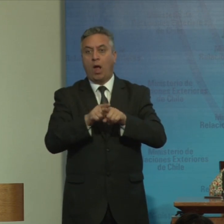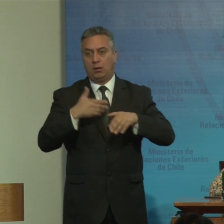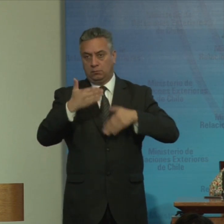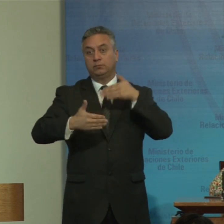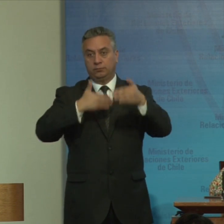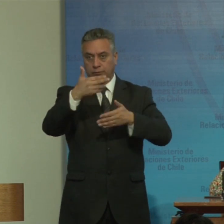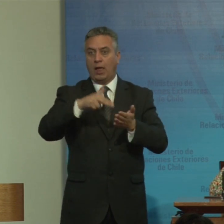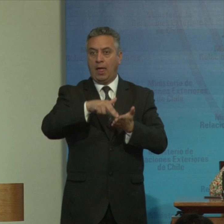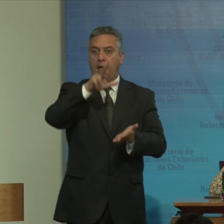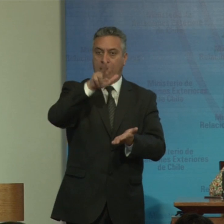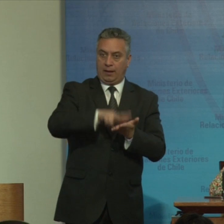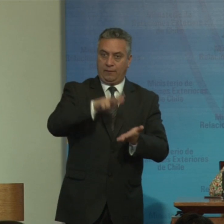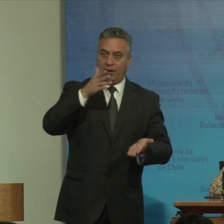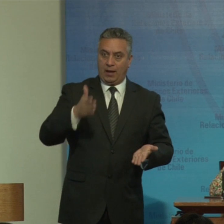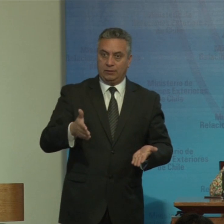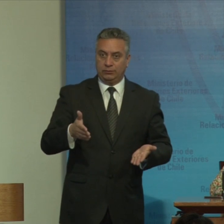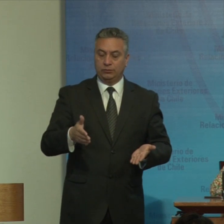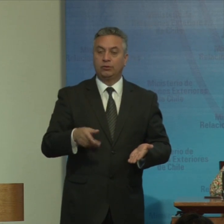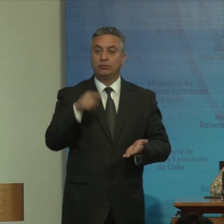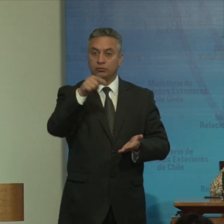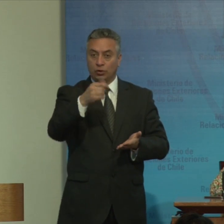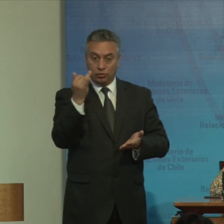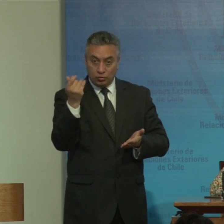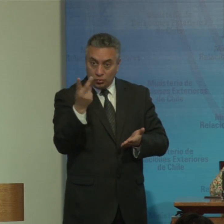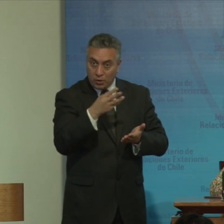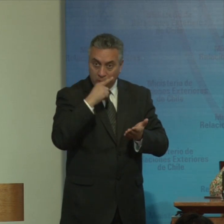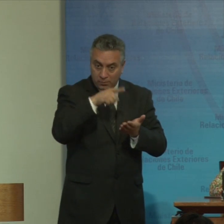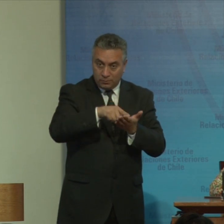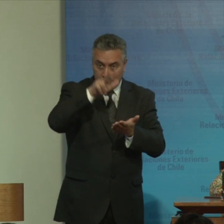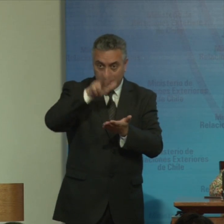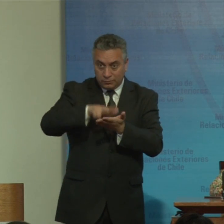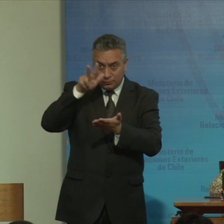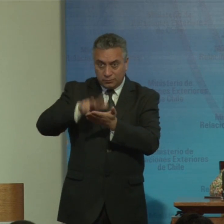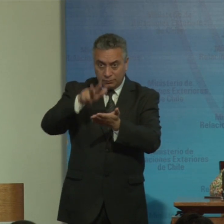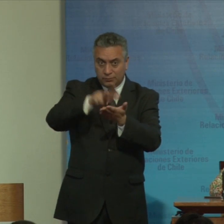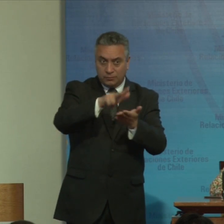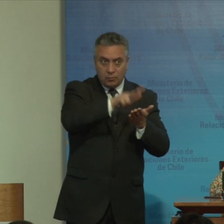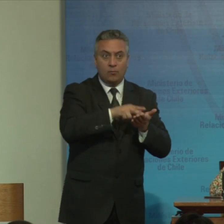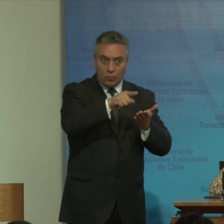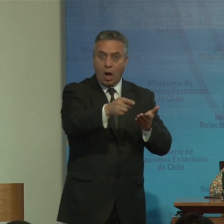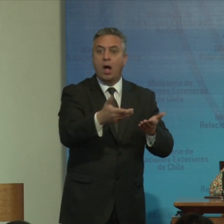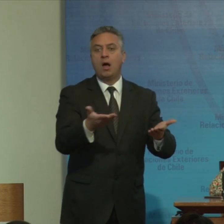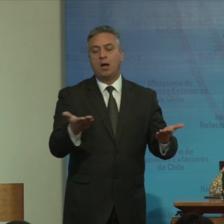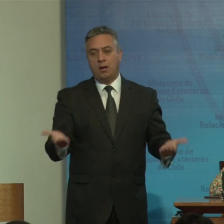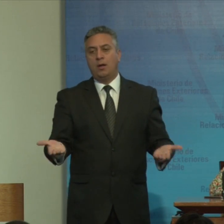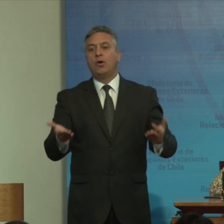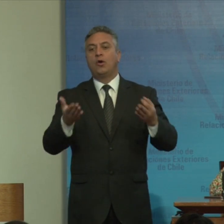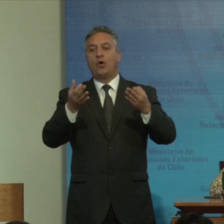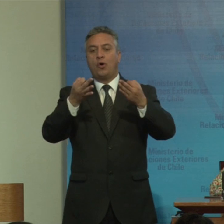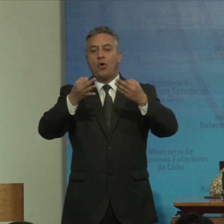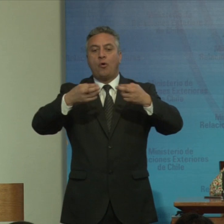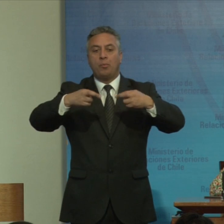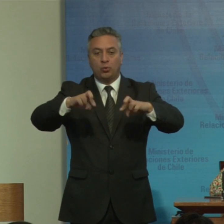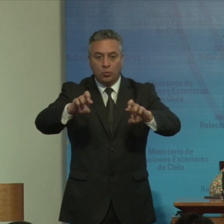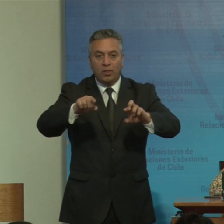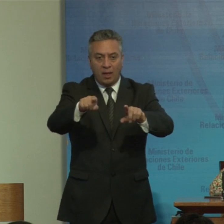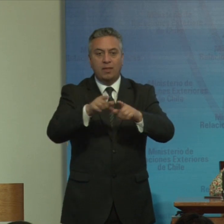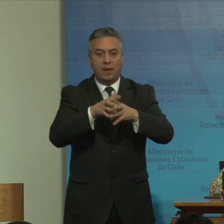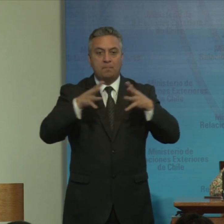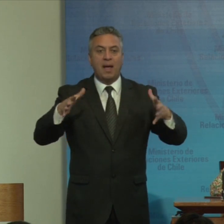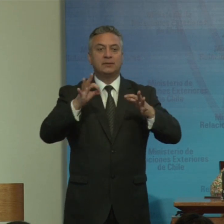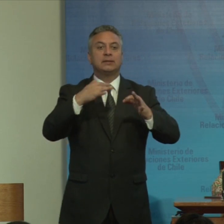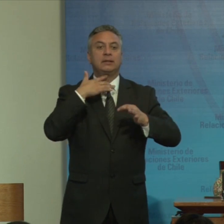el número acelerado de ratificación ha sido ha traído oportunidades obvio que sí tanto que desafíos